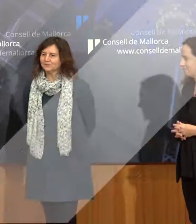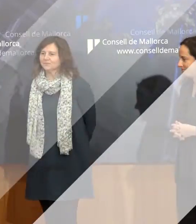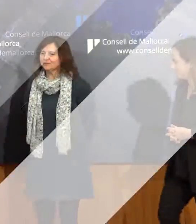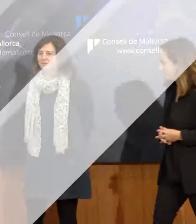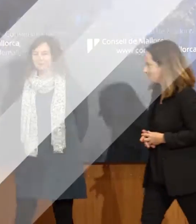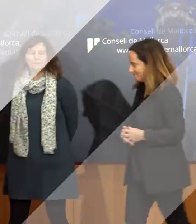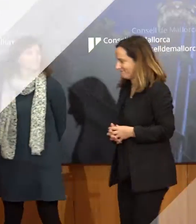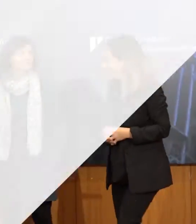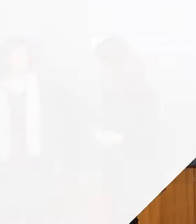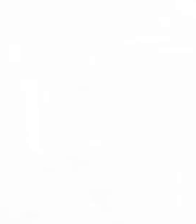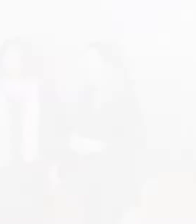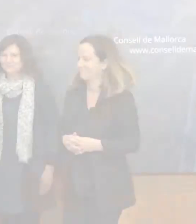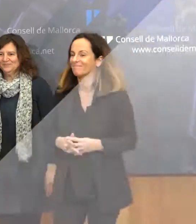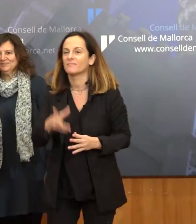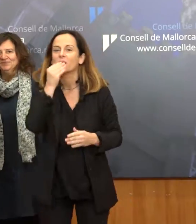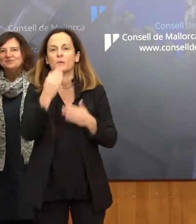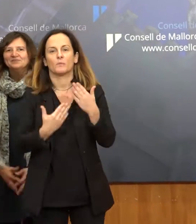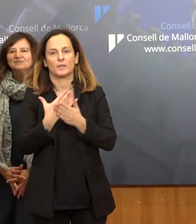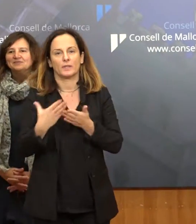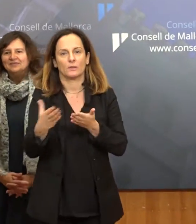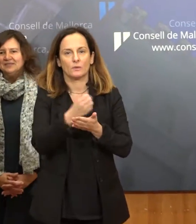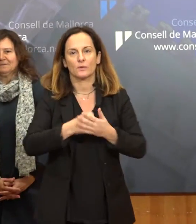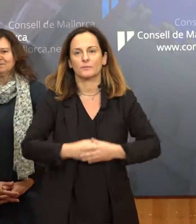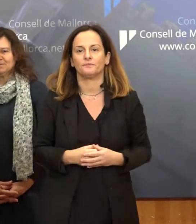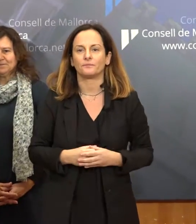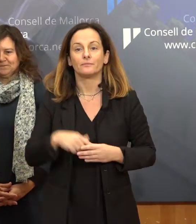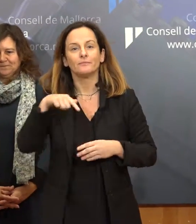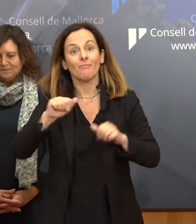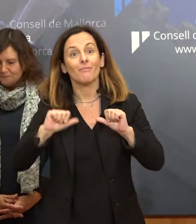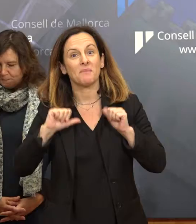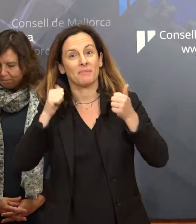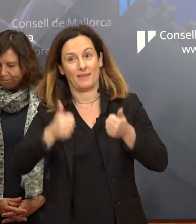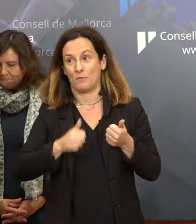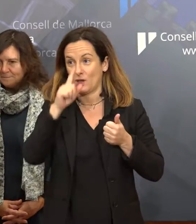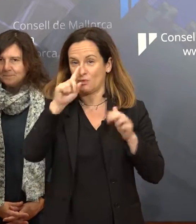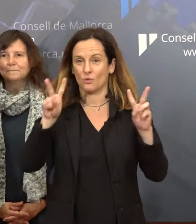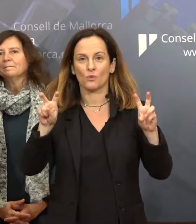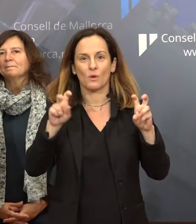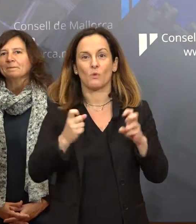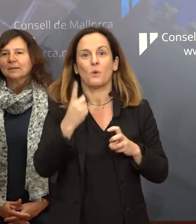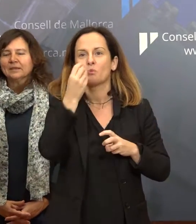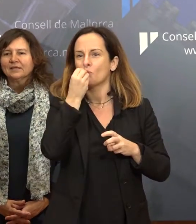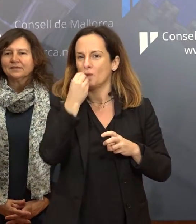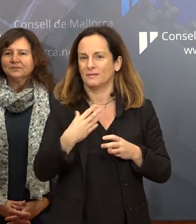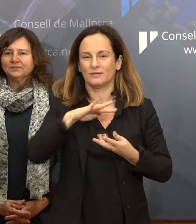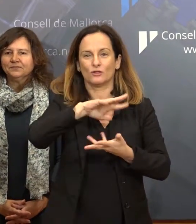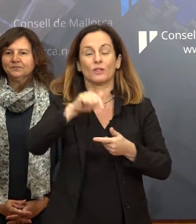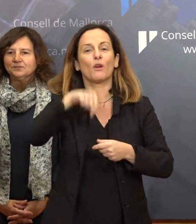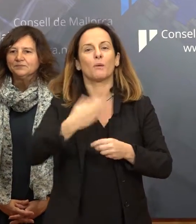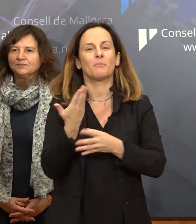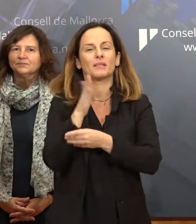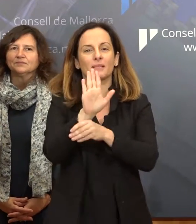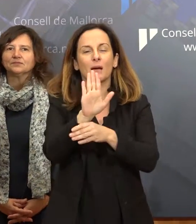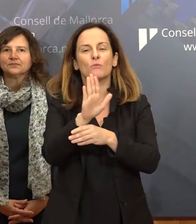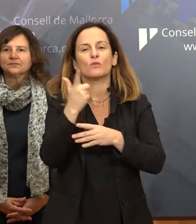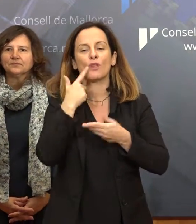Bé, molt bon dia a tothom. Bé, vull començar amb l'any amb una molt bona notícia. Presentam l'oferta pública